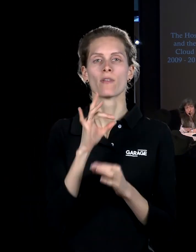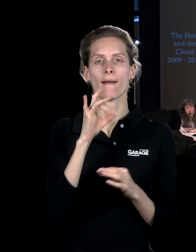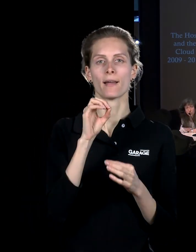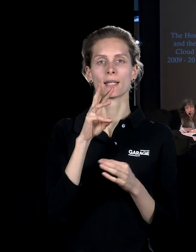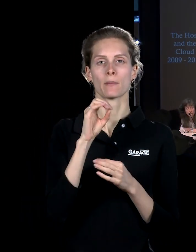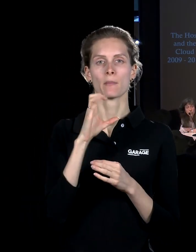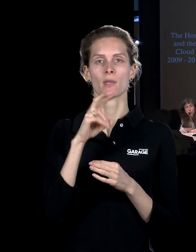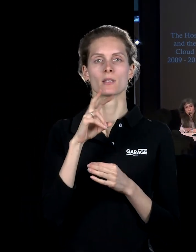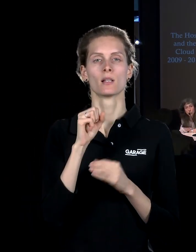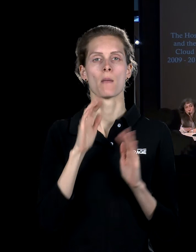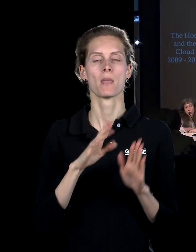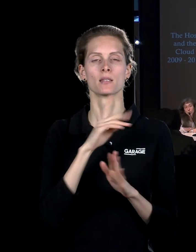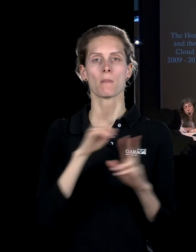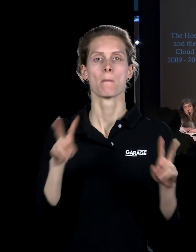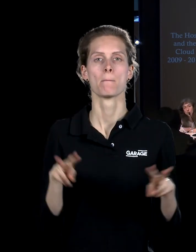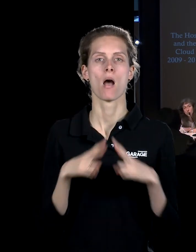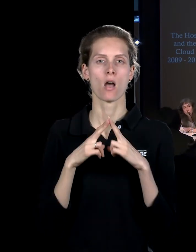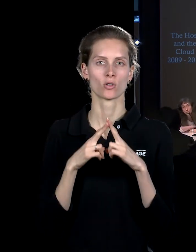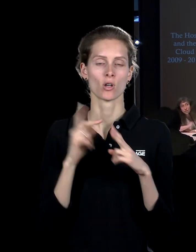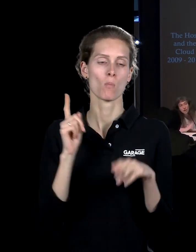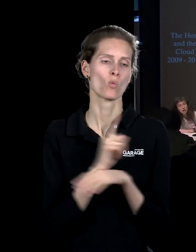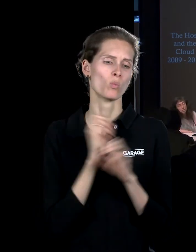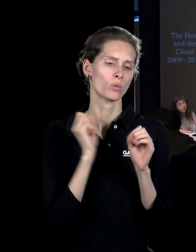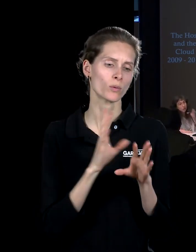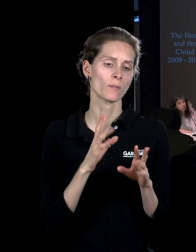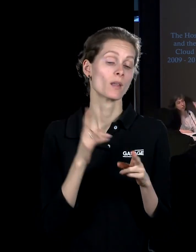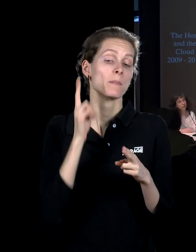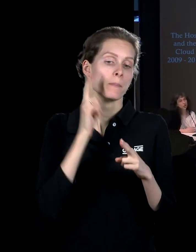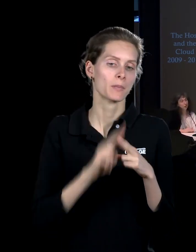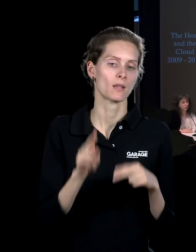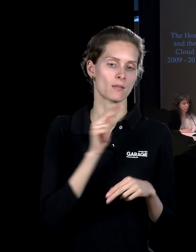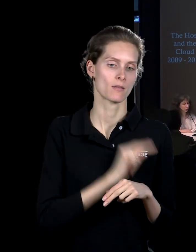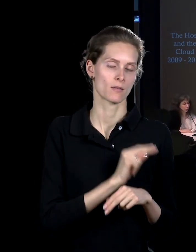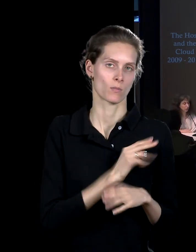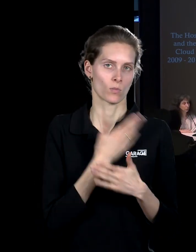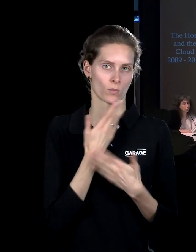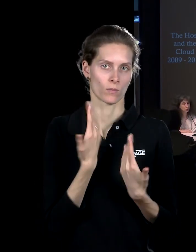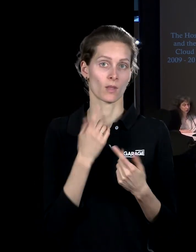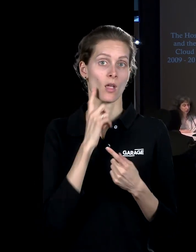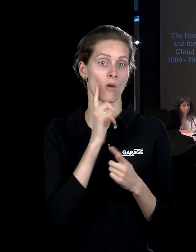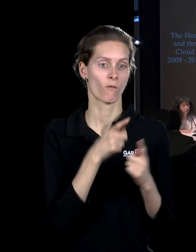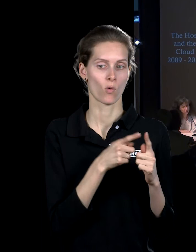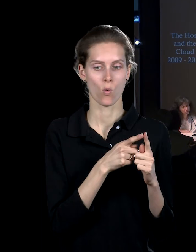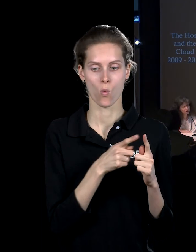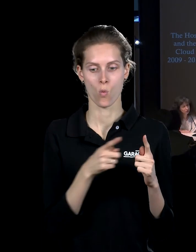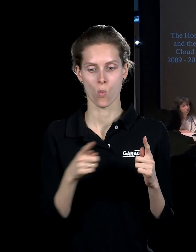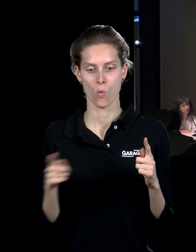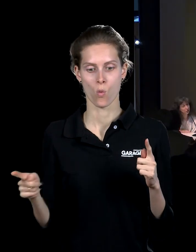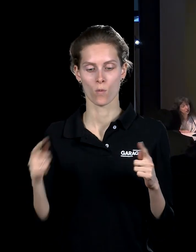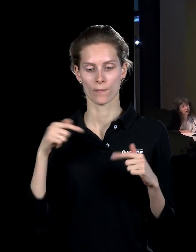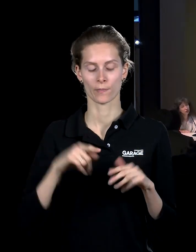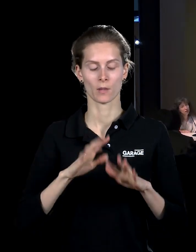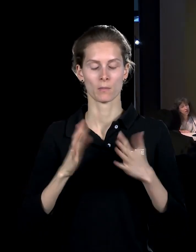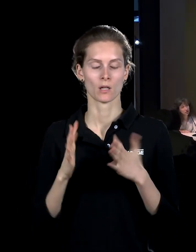оказался... Ну, не заброшен, но музей, который перестал работать, внутри которого в течение года происходила некая